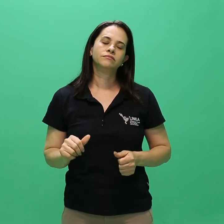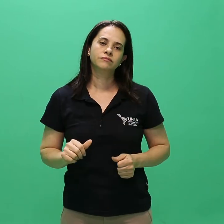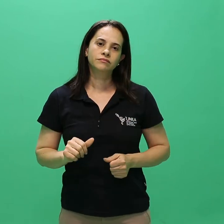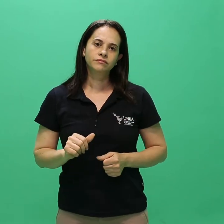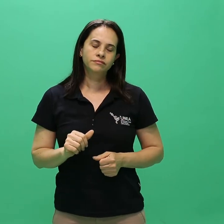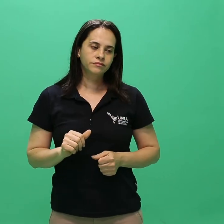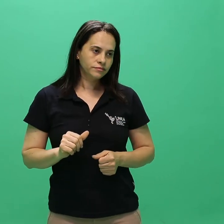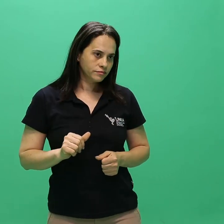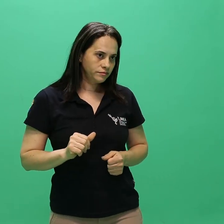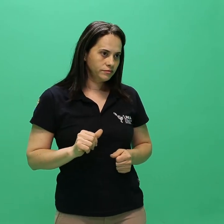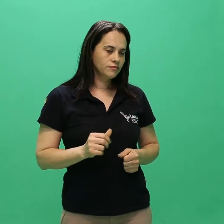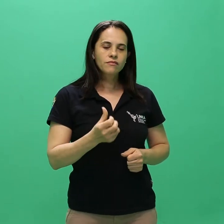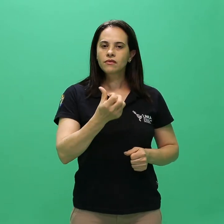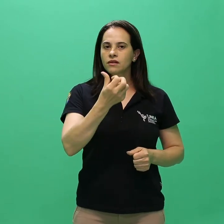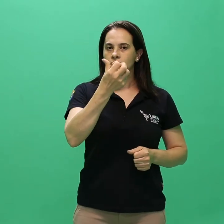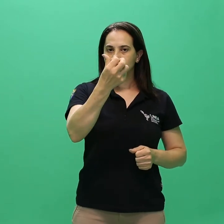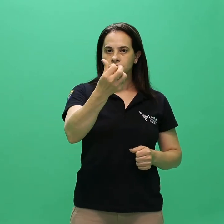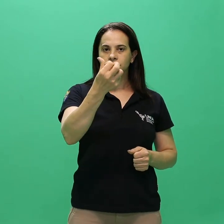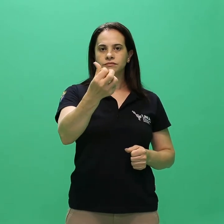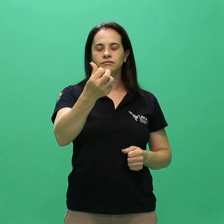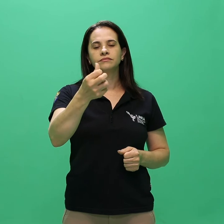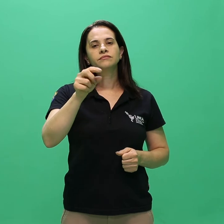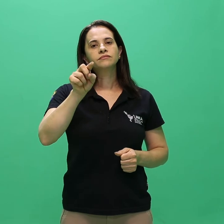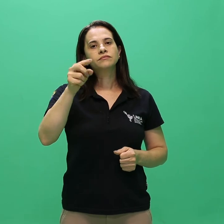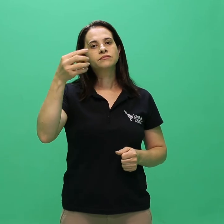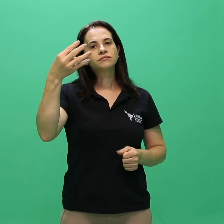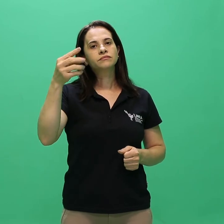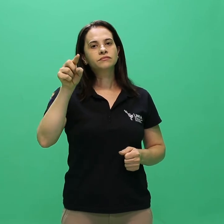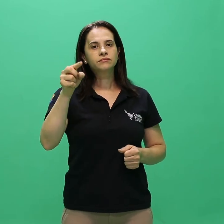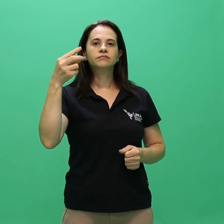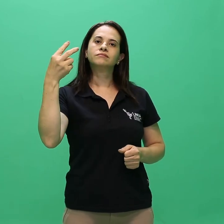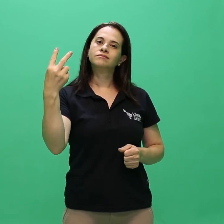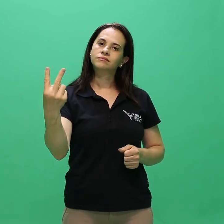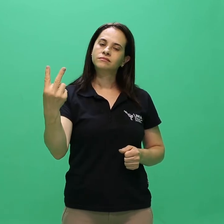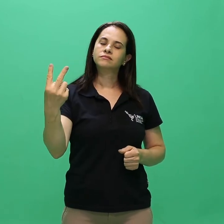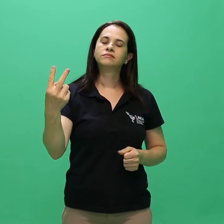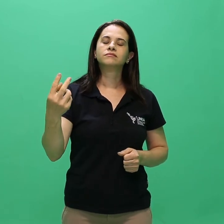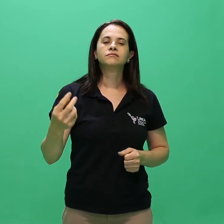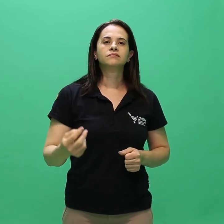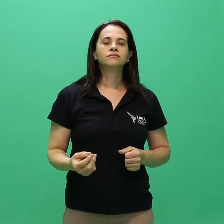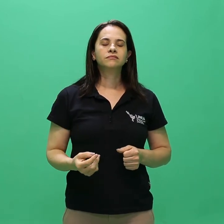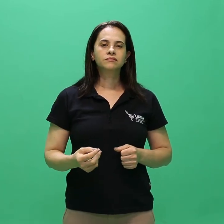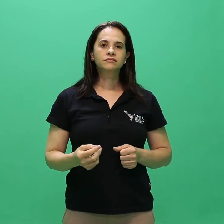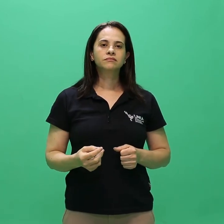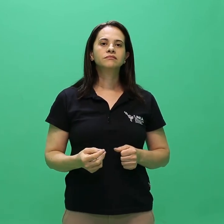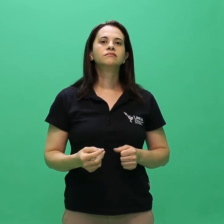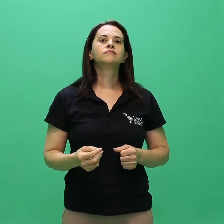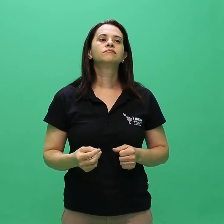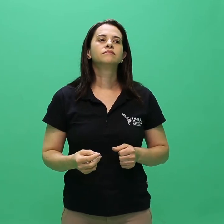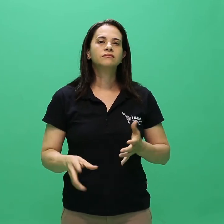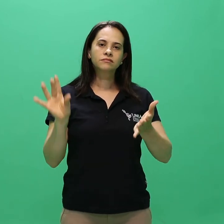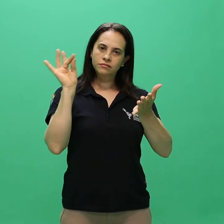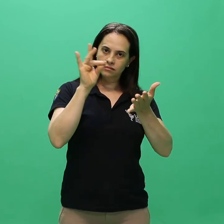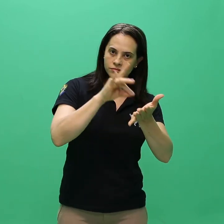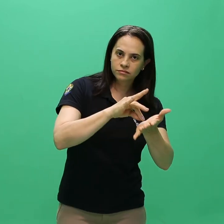6.4.1. A homologação das inscrições será